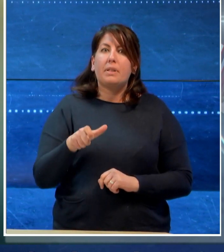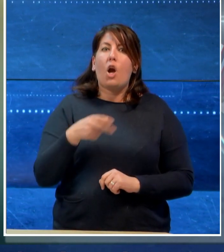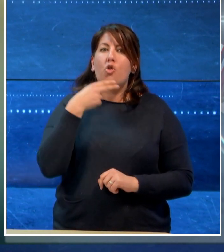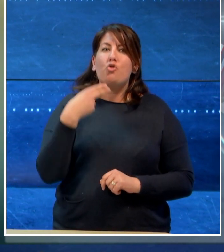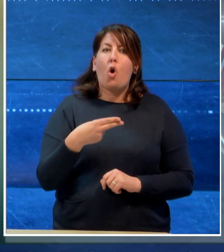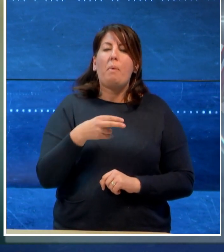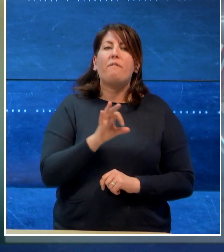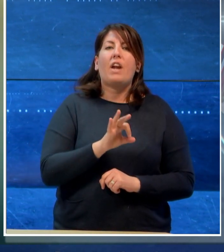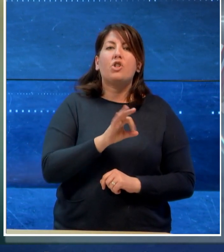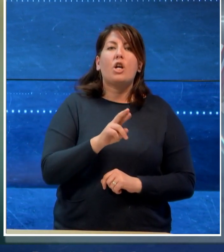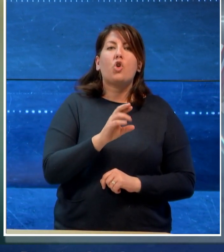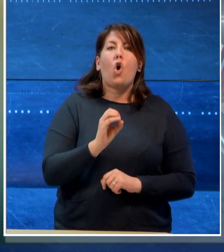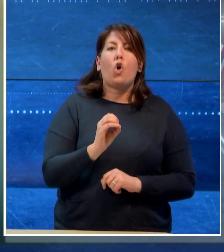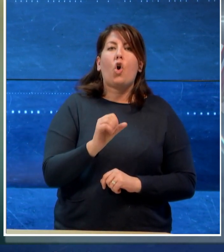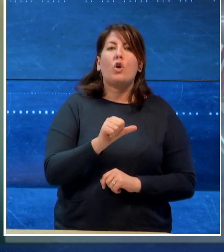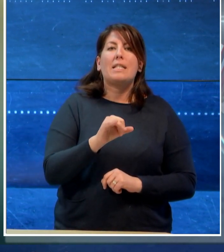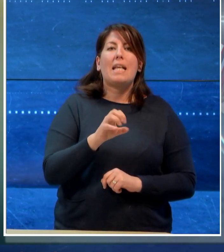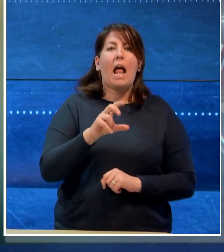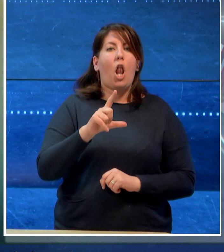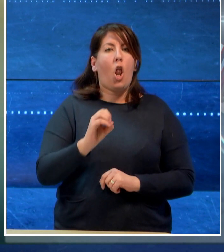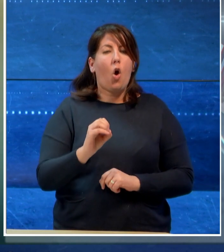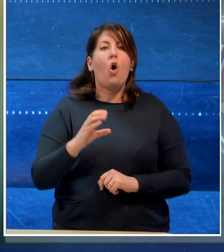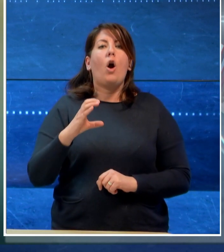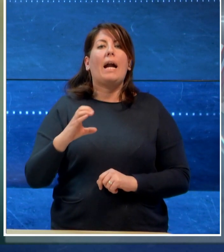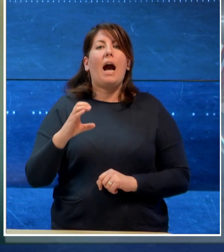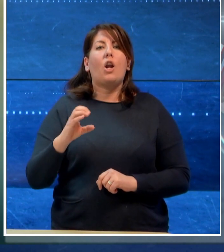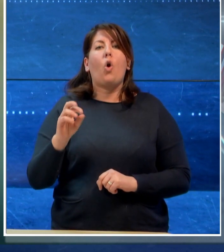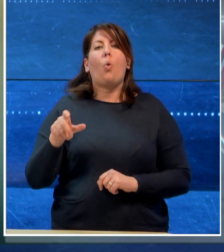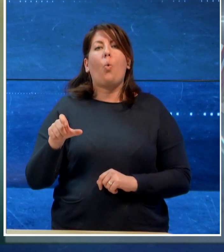Rossello e Carlo Quaranta.